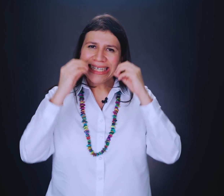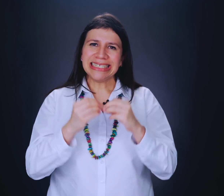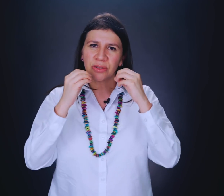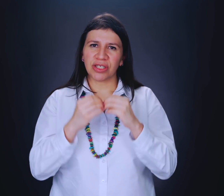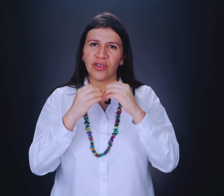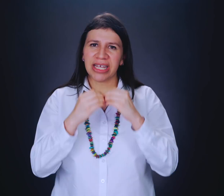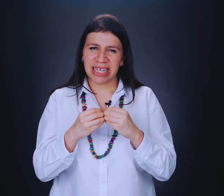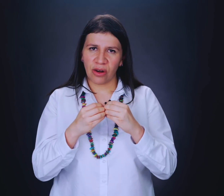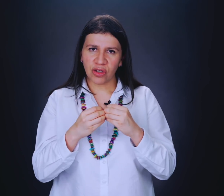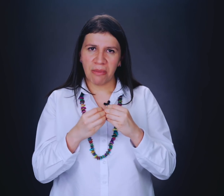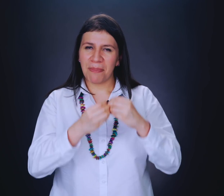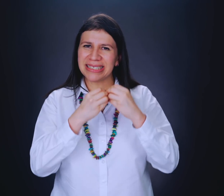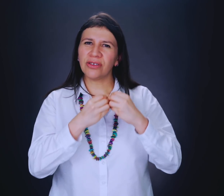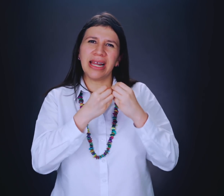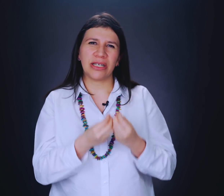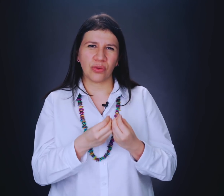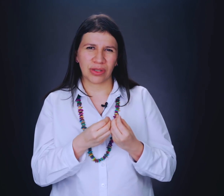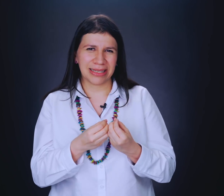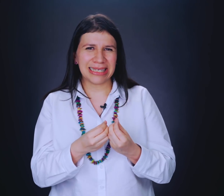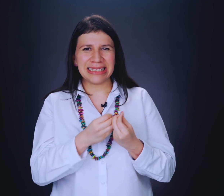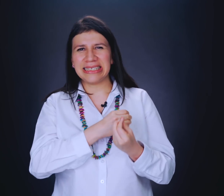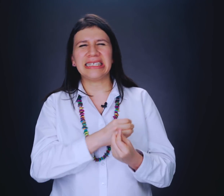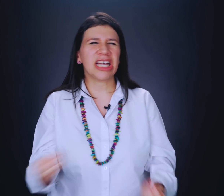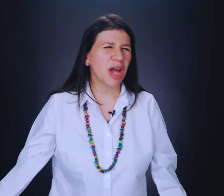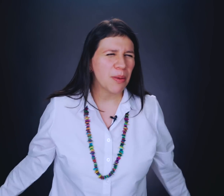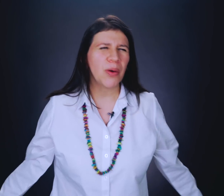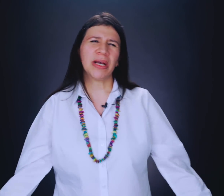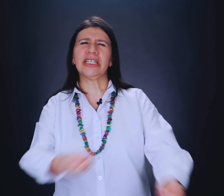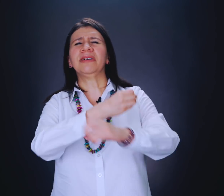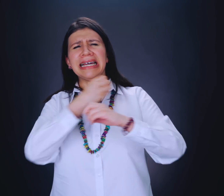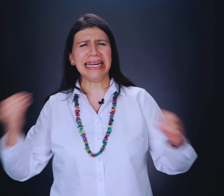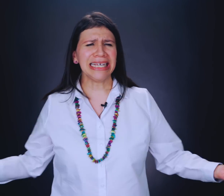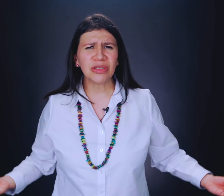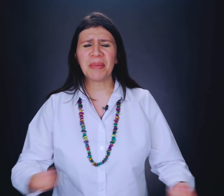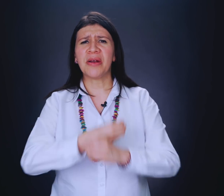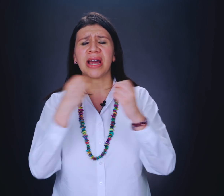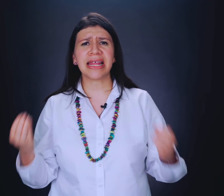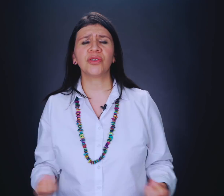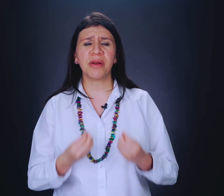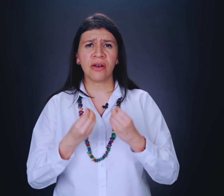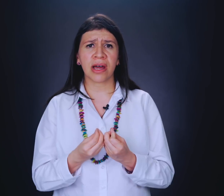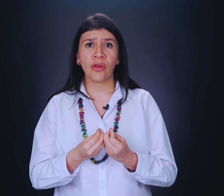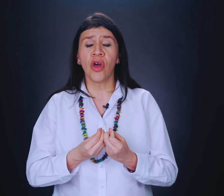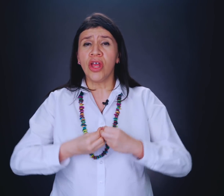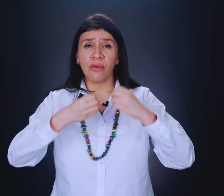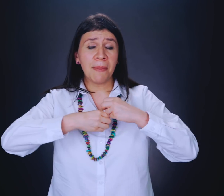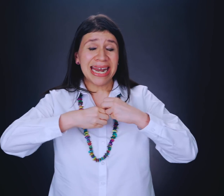¿esta situación de celos me pasa en todas las circunstancias? Es decir, así como que me pongo así como que, ¡ay! súper enojada, súper enojado, de una manera